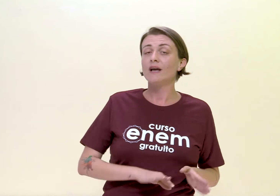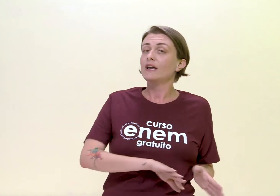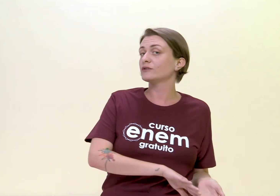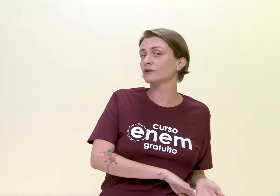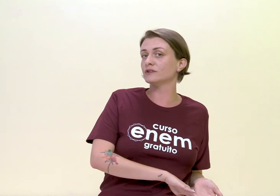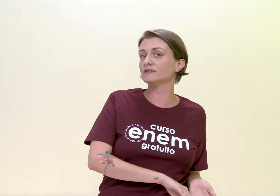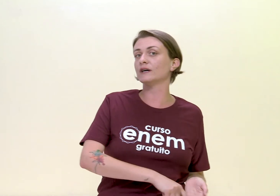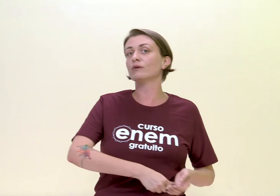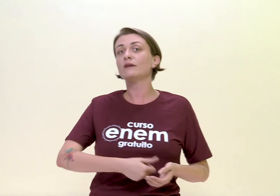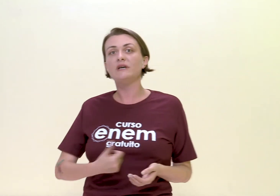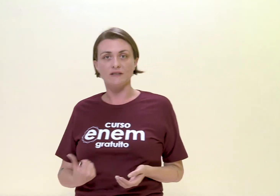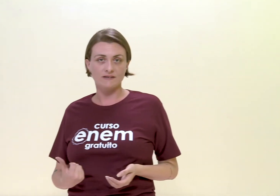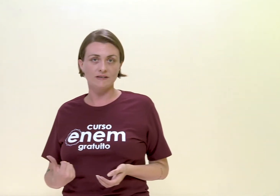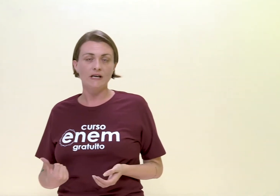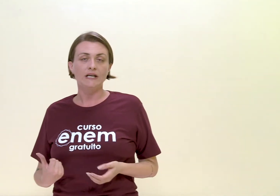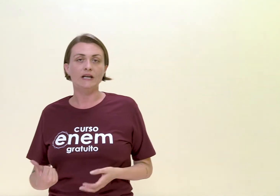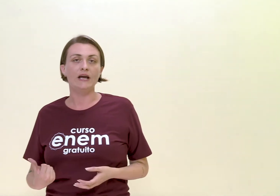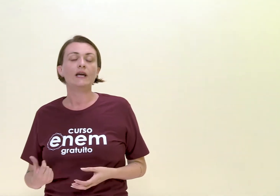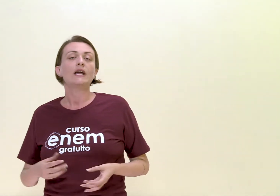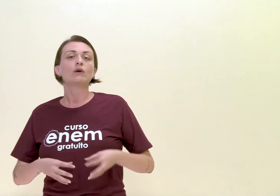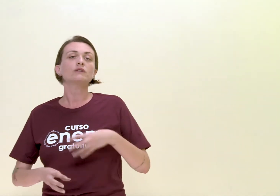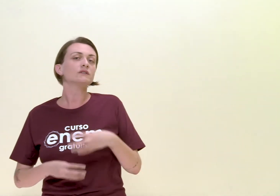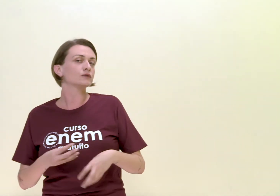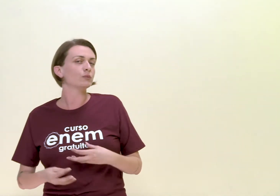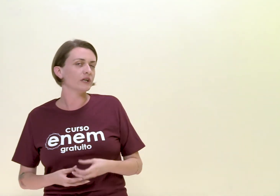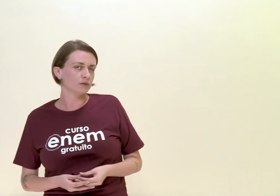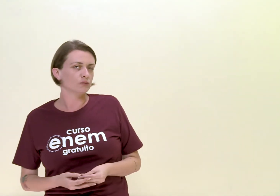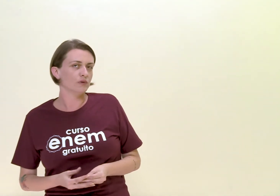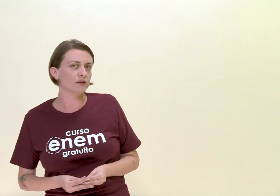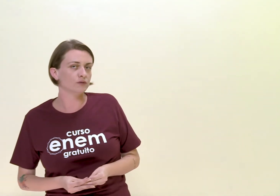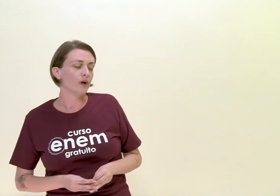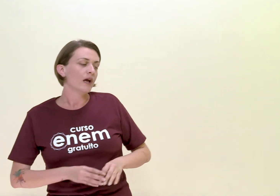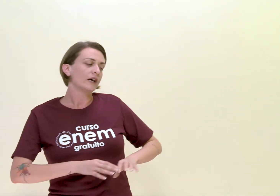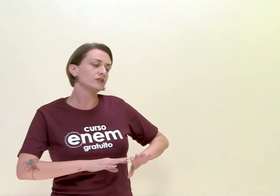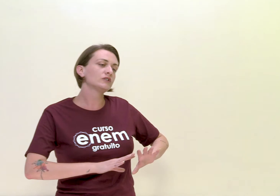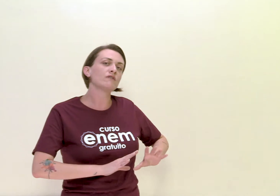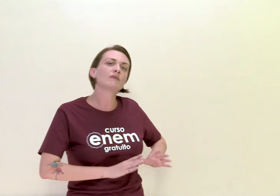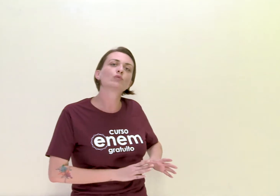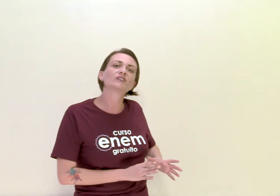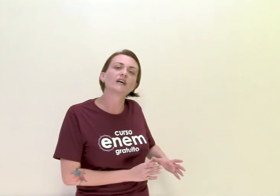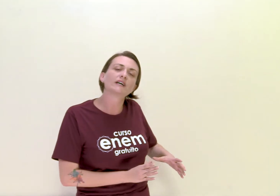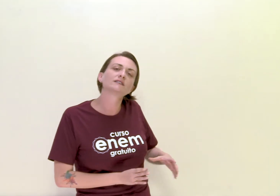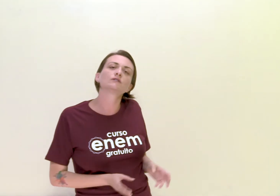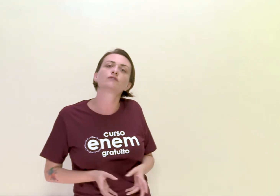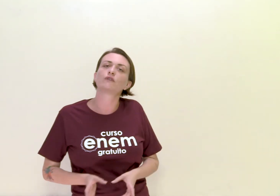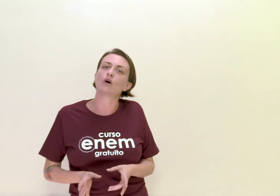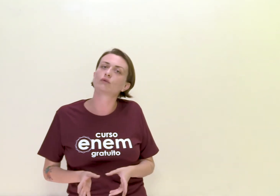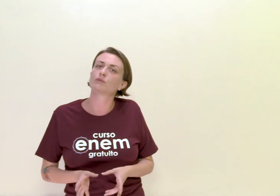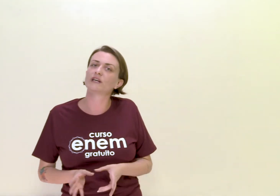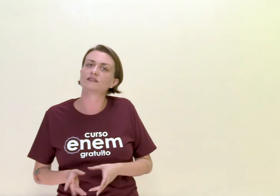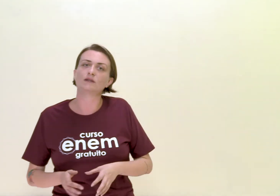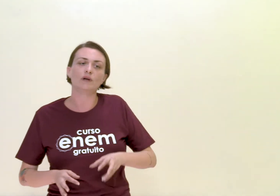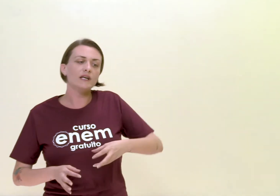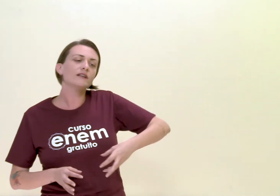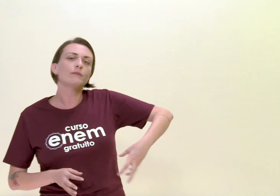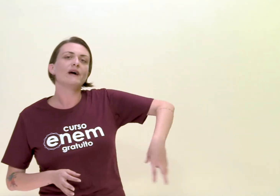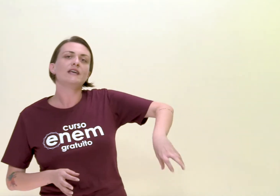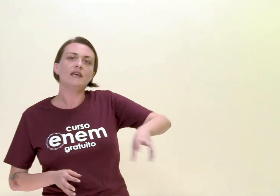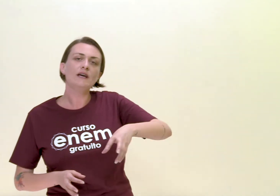Isso aconteceu em Minas. Quando eles descobriram tudo isso, a gente teve uma mudança de foco do Brasil ali da Bahia